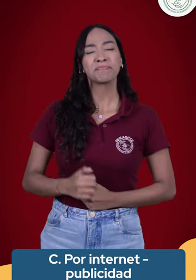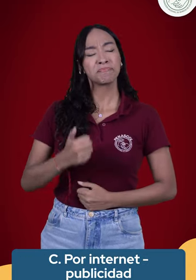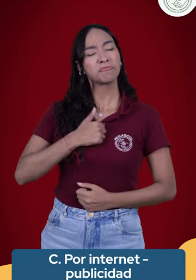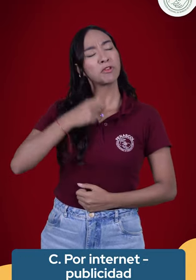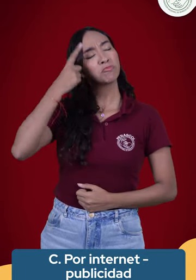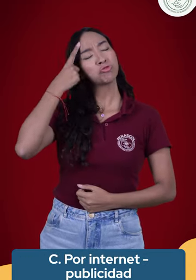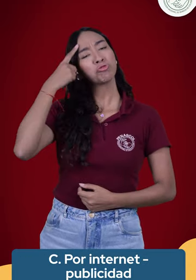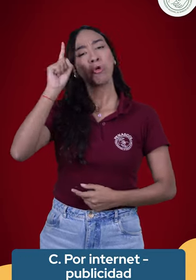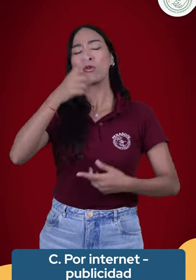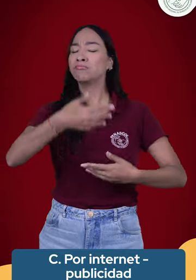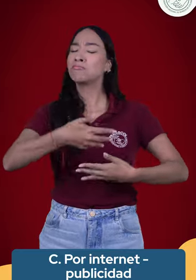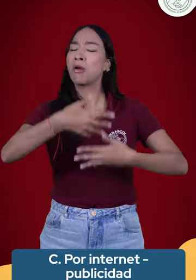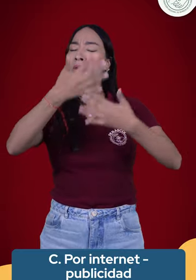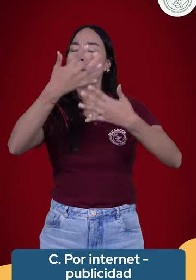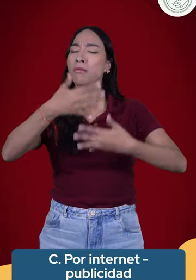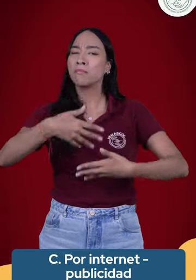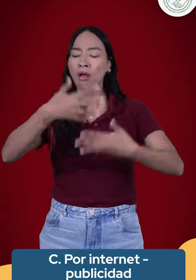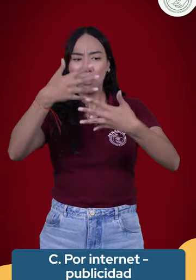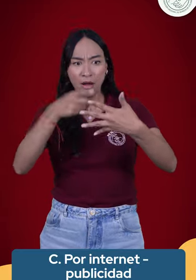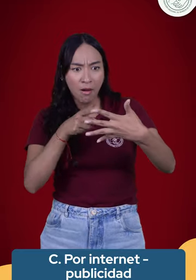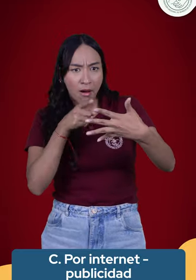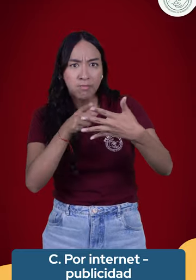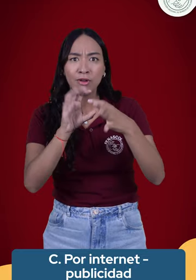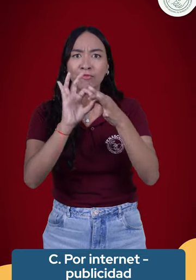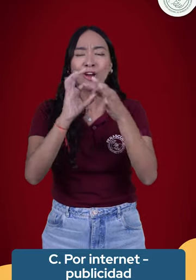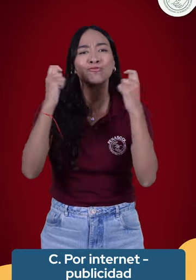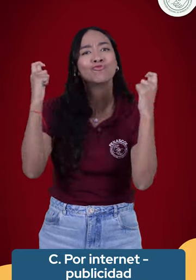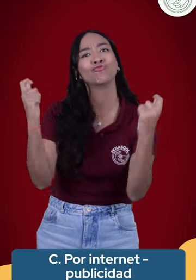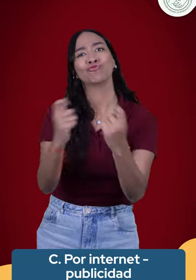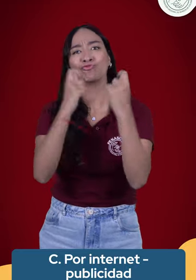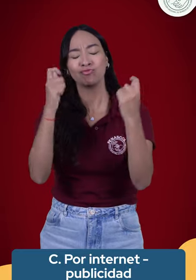C. Por internet, publicidad.